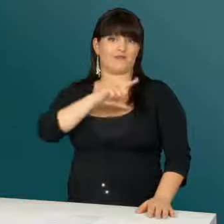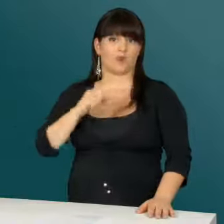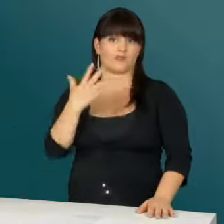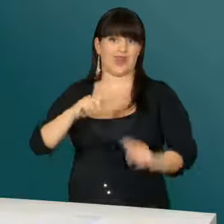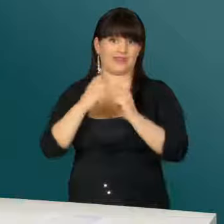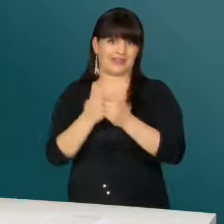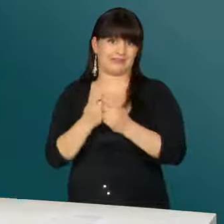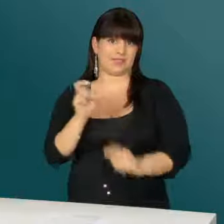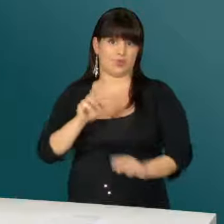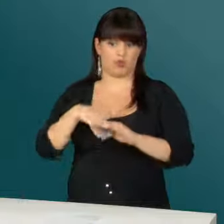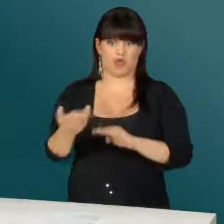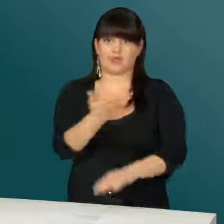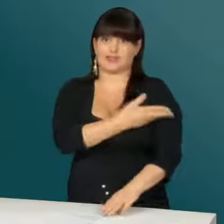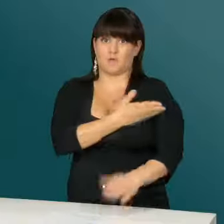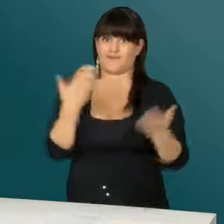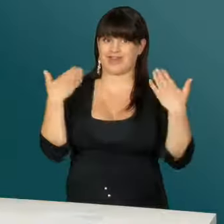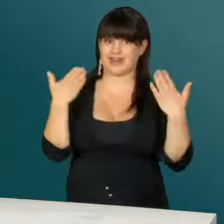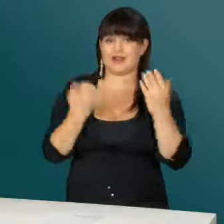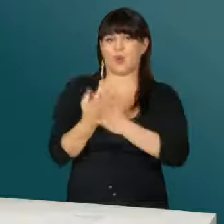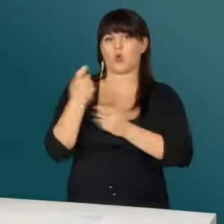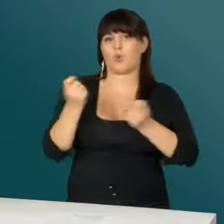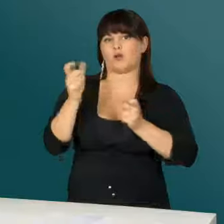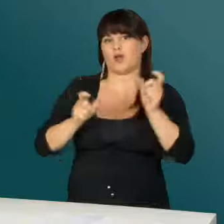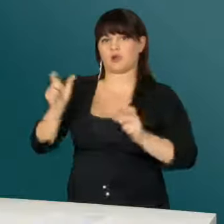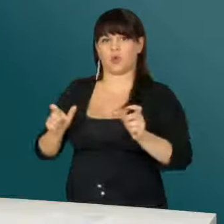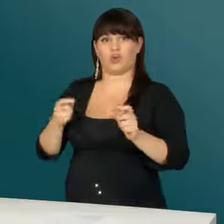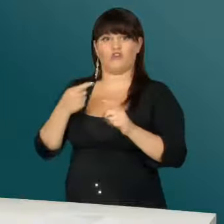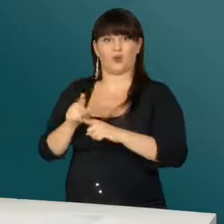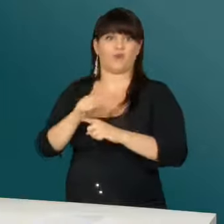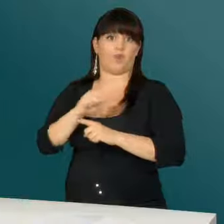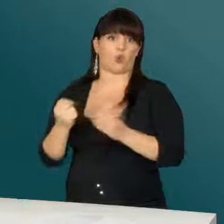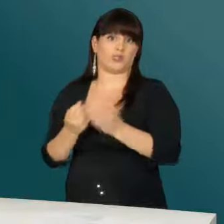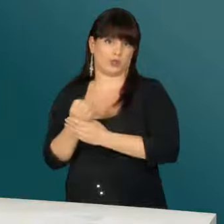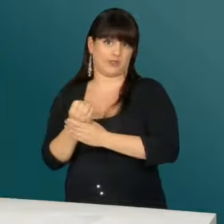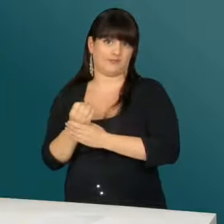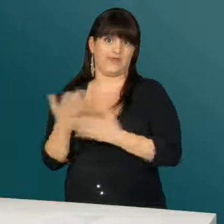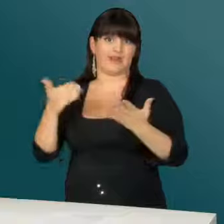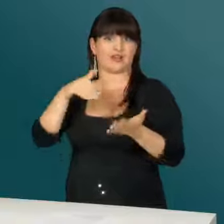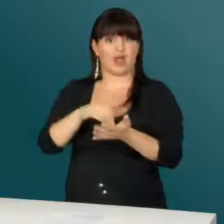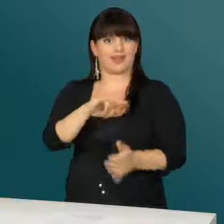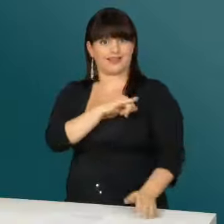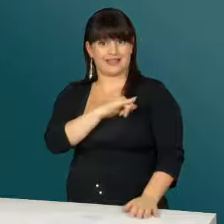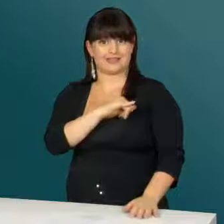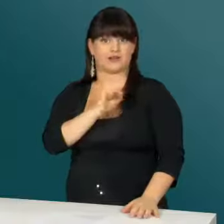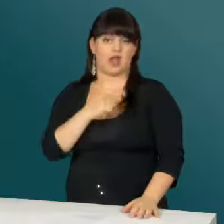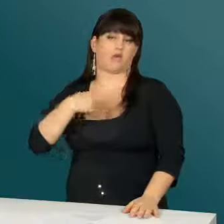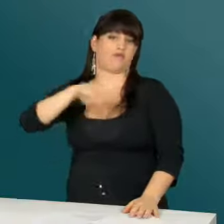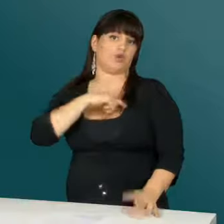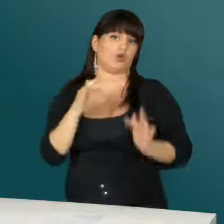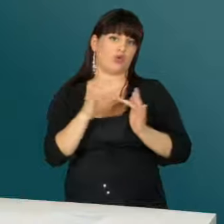Wir vom Focus 5 Team suchen für nach den Sommerferien für die Sendung Focus News neue Moderatoren. Wer Interesse hat, kann